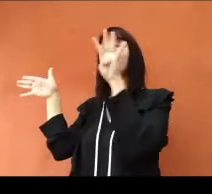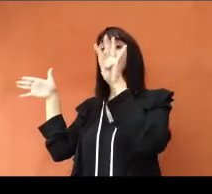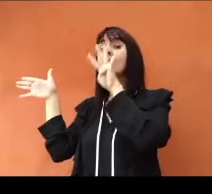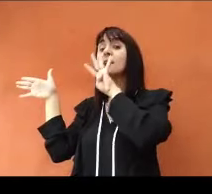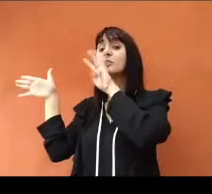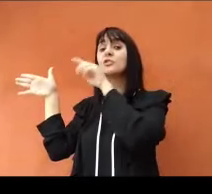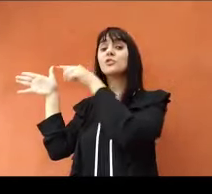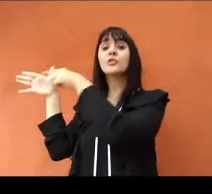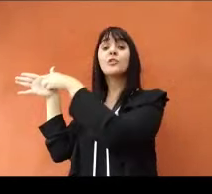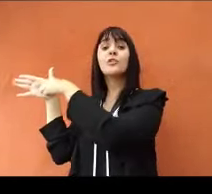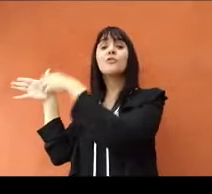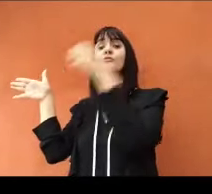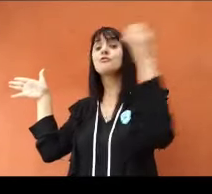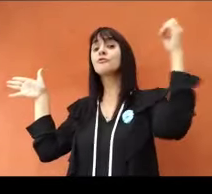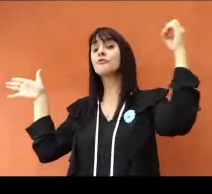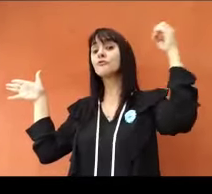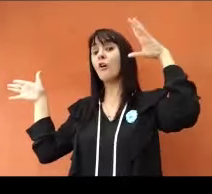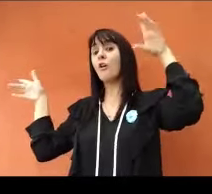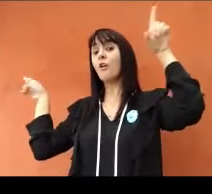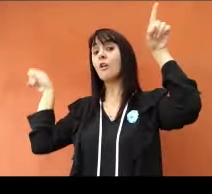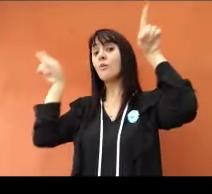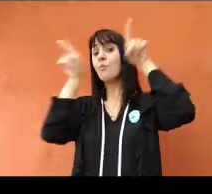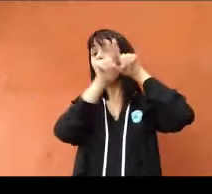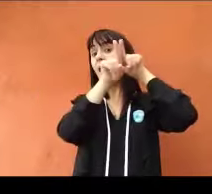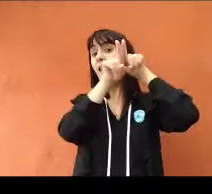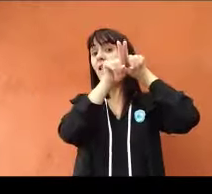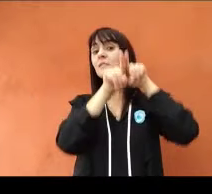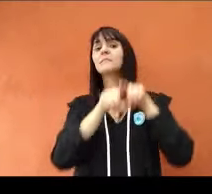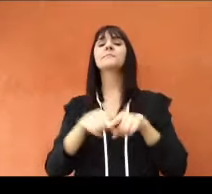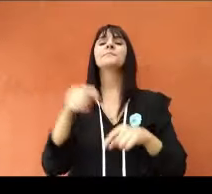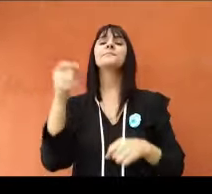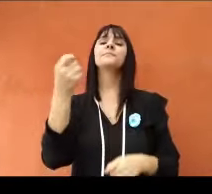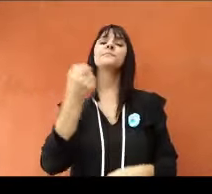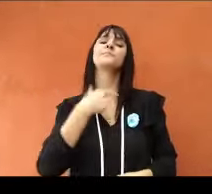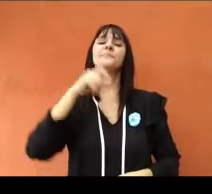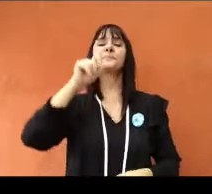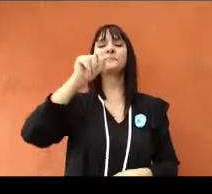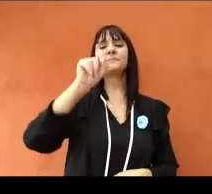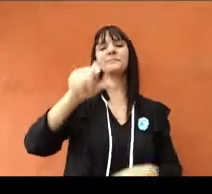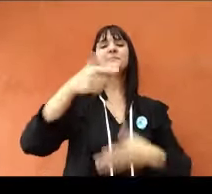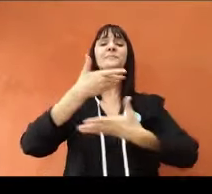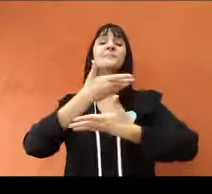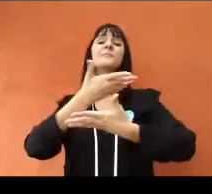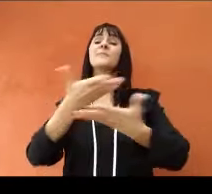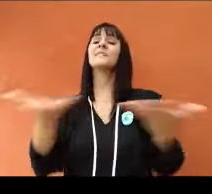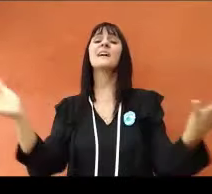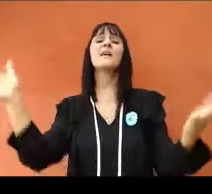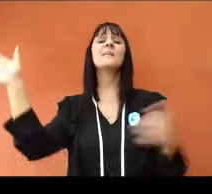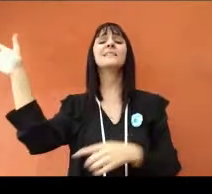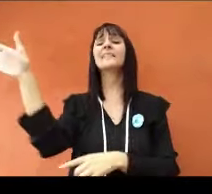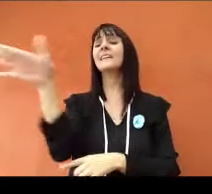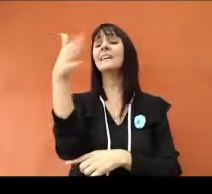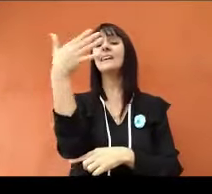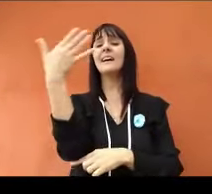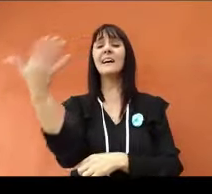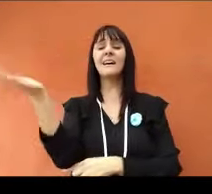el sol en el palmar Para mí, para vos, para todos nuestra